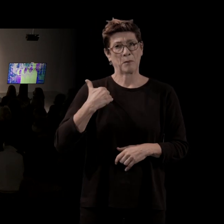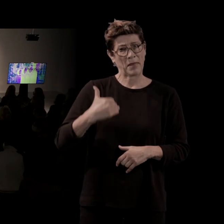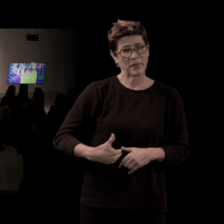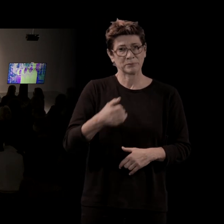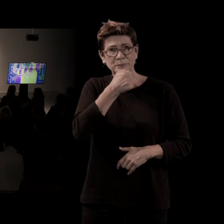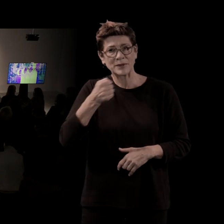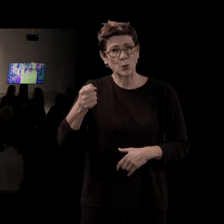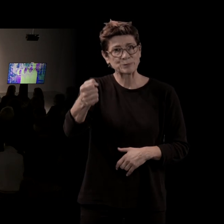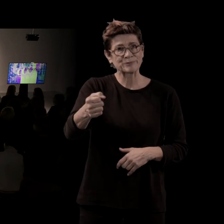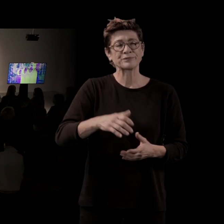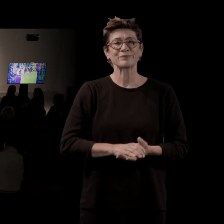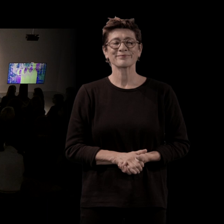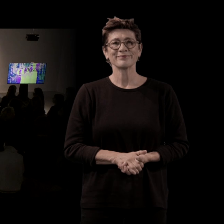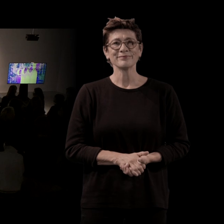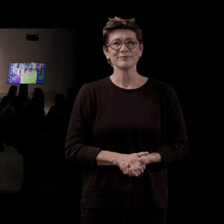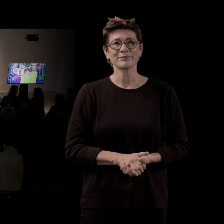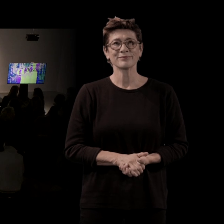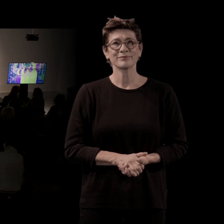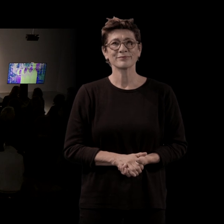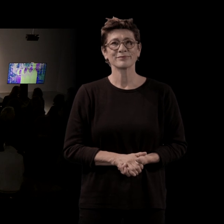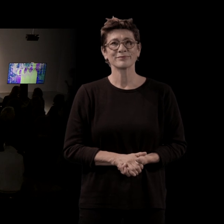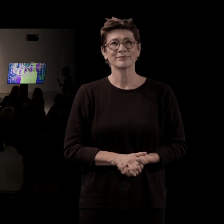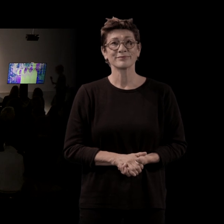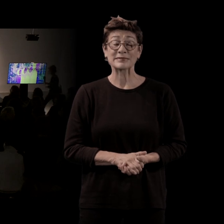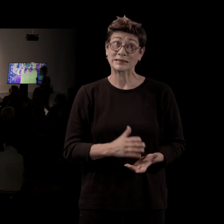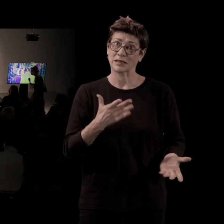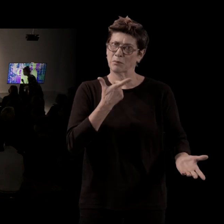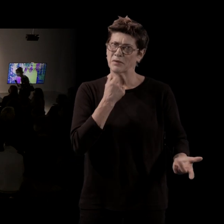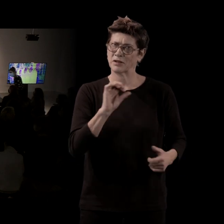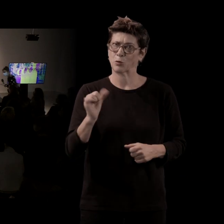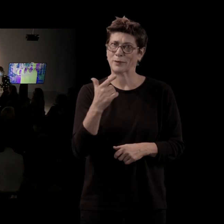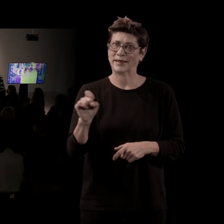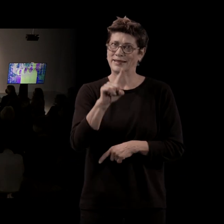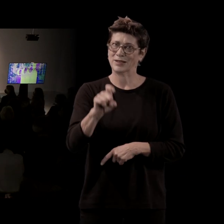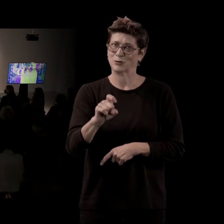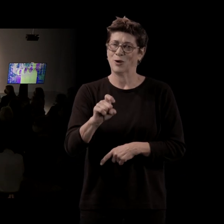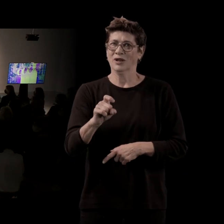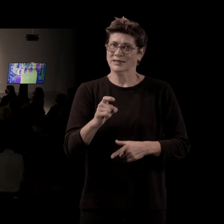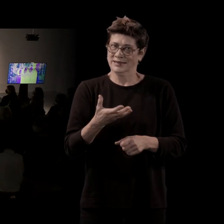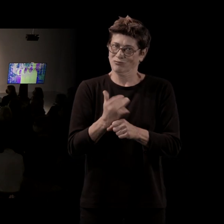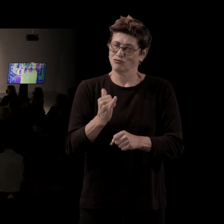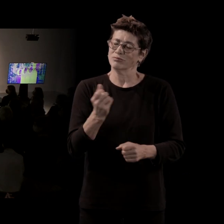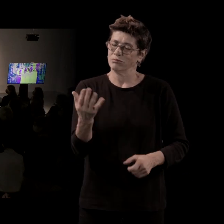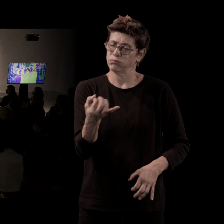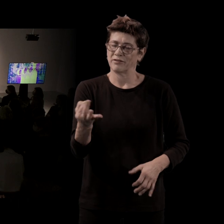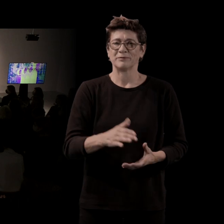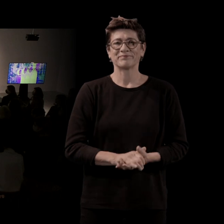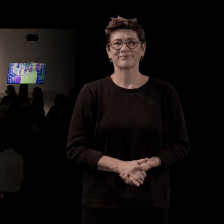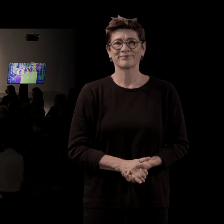le micro. Voilà, on sait que c'est toujours difficile pour la première et le premier. Quelqu'un se dévoue, c'est parfait. Voilà, nous vous